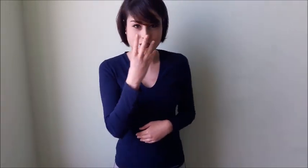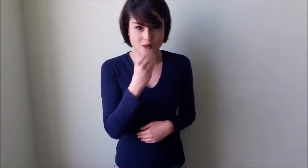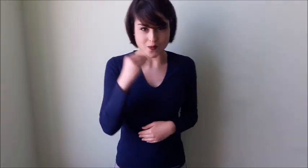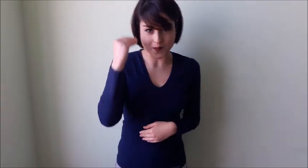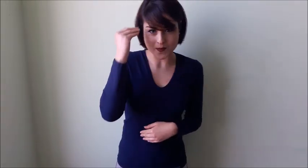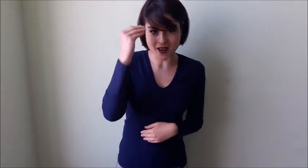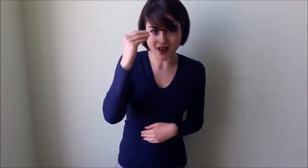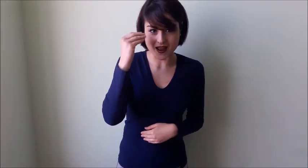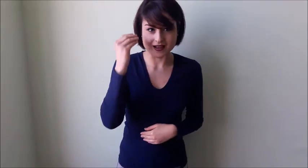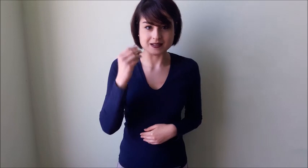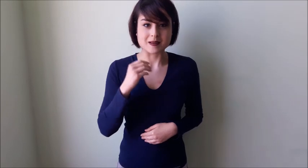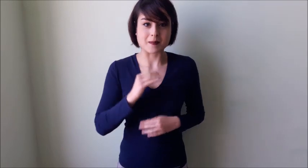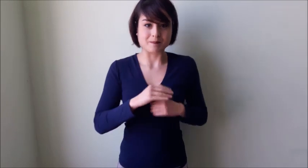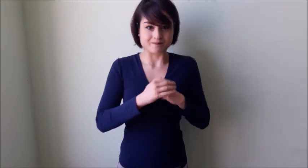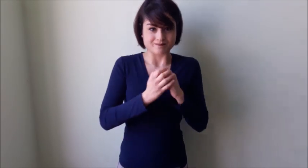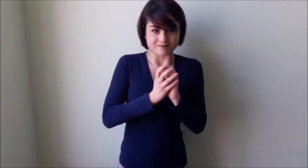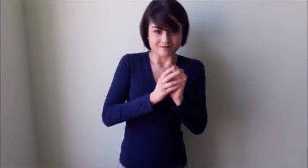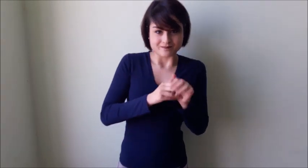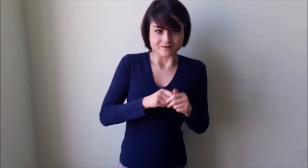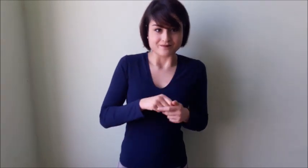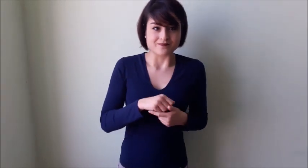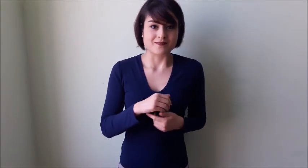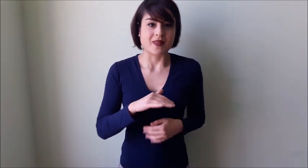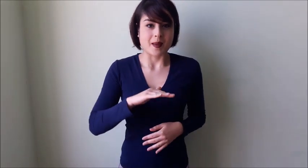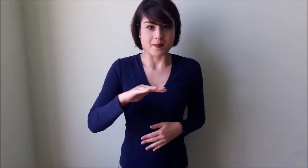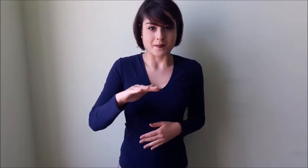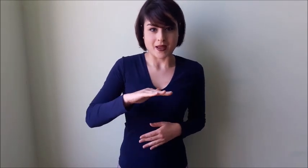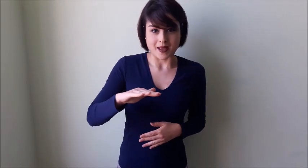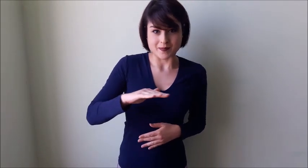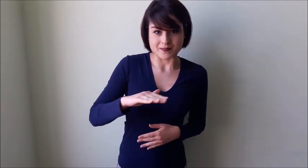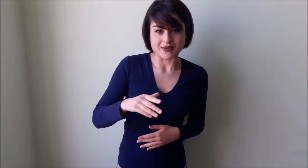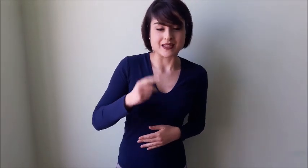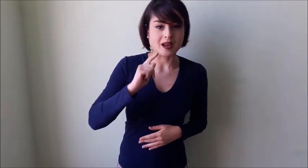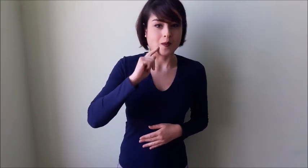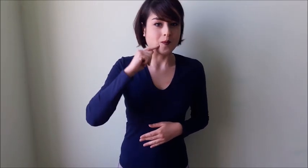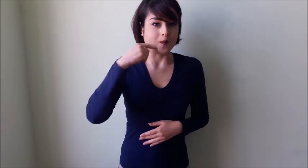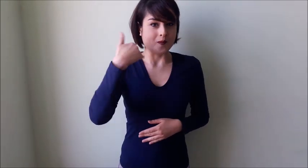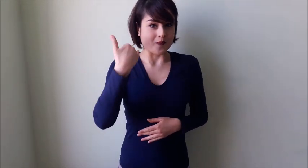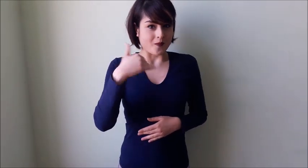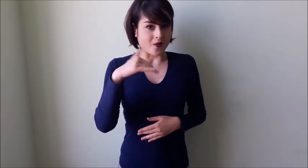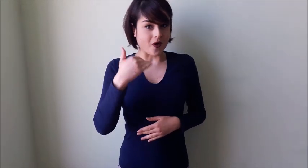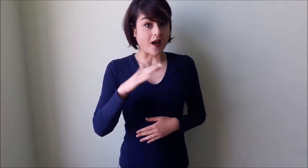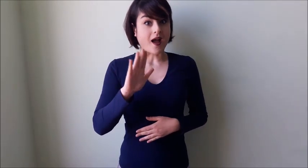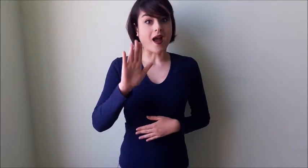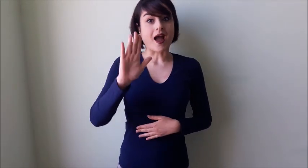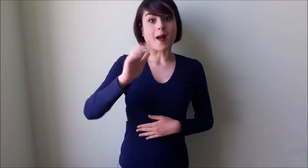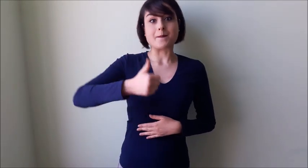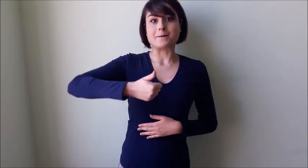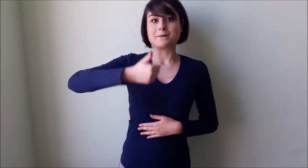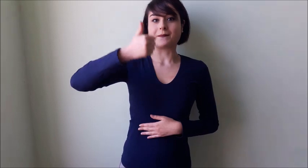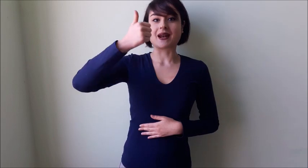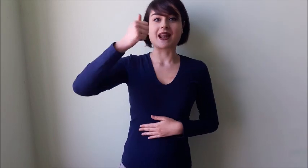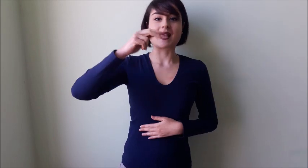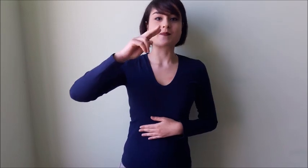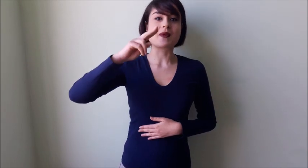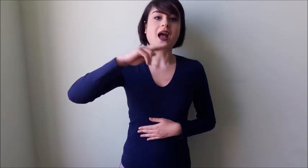Intanto il lupo pensò tra stesse, mmm, chissà questa bambina quant'è buona, ma prima